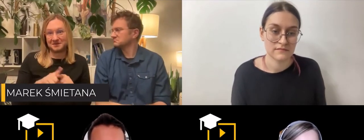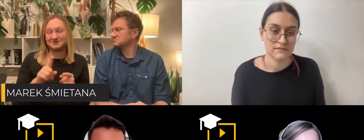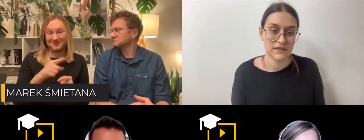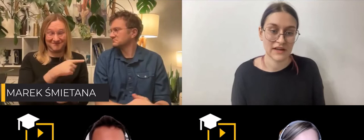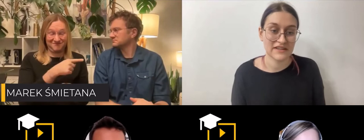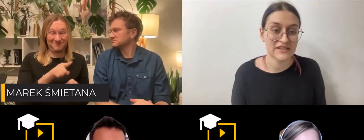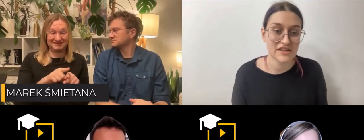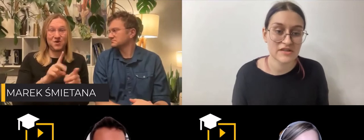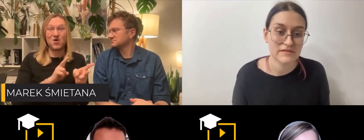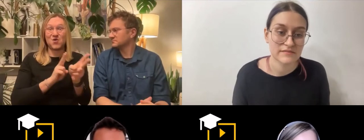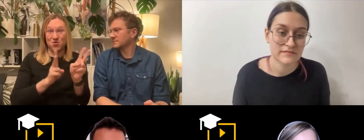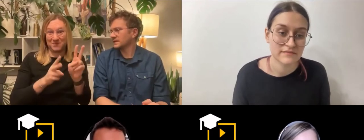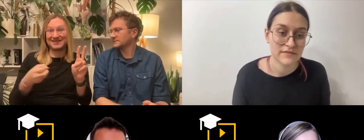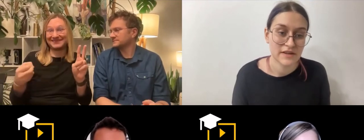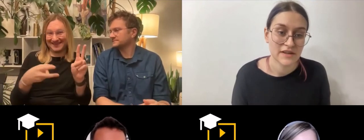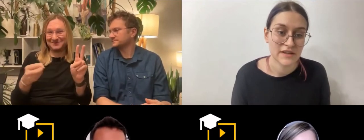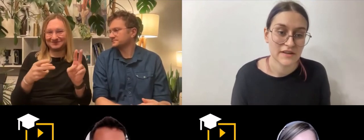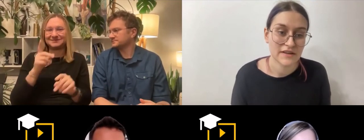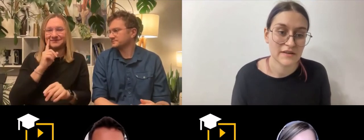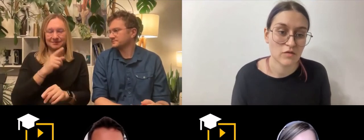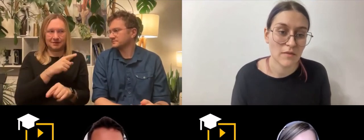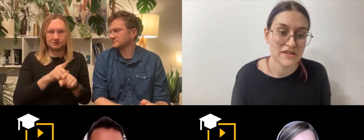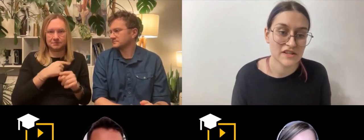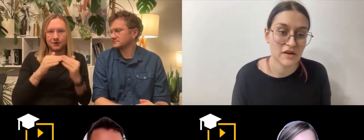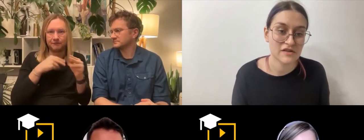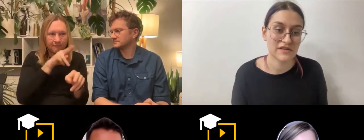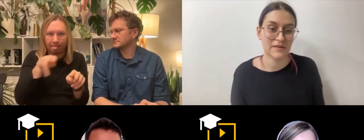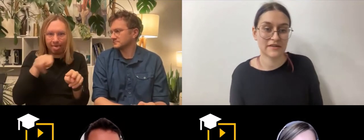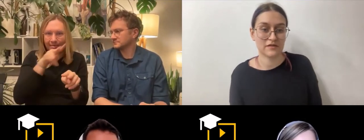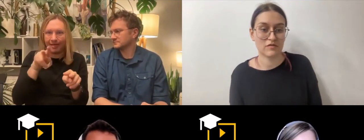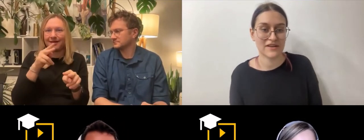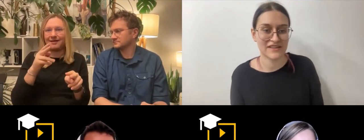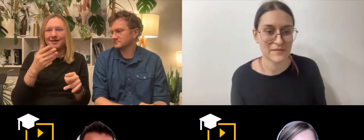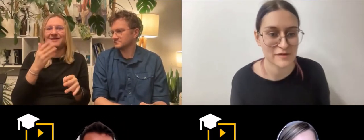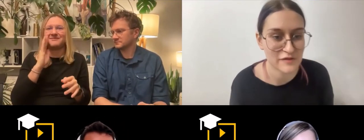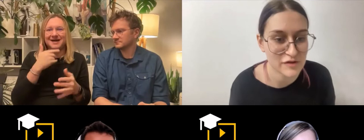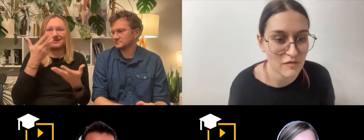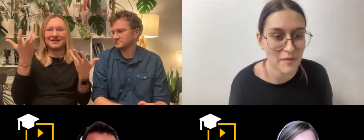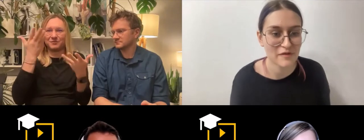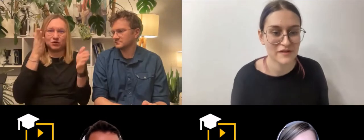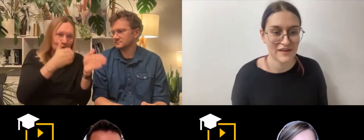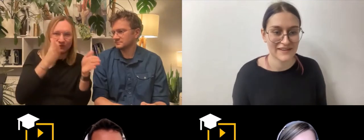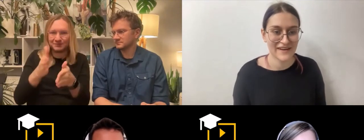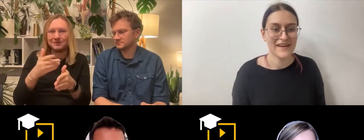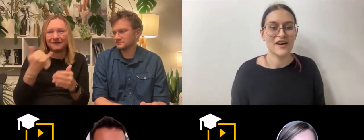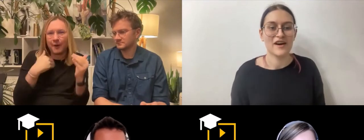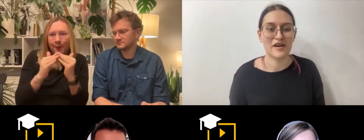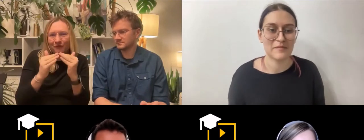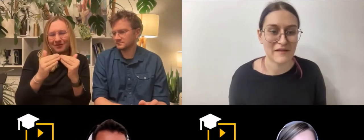Tak, też tłumacz, jeżeli chodzi o ten temat tłumacza i napisów, to ciągłe porównywanie prawo